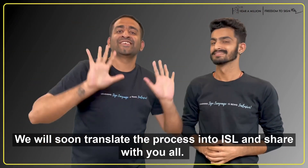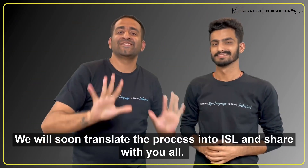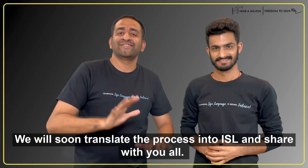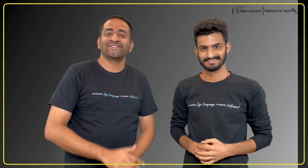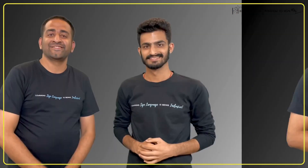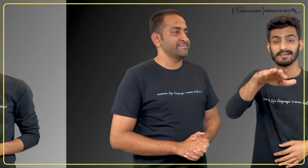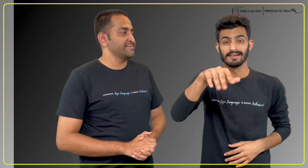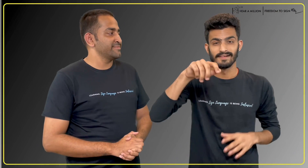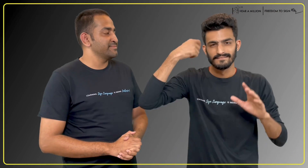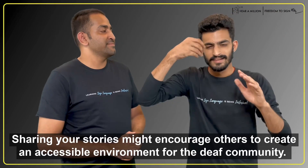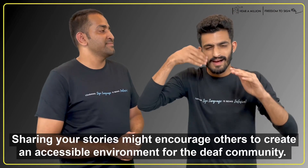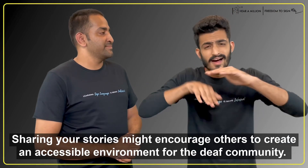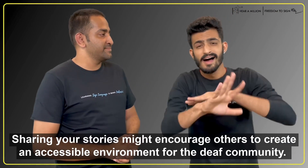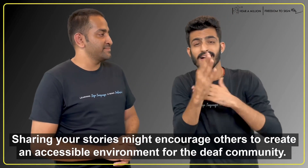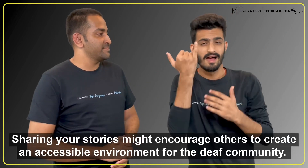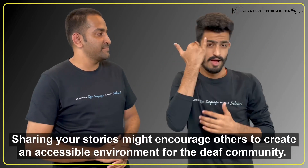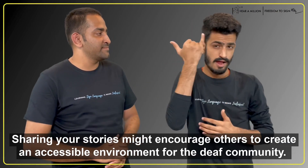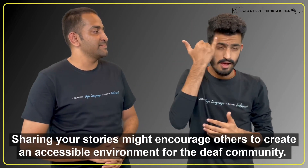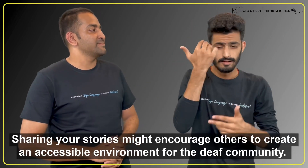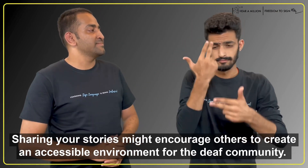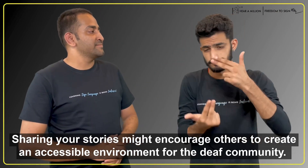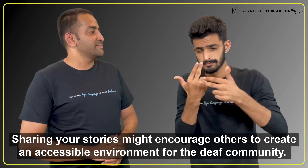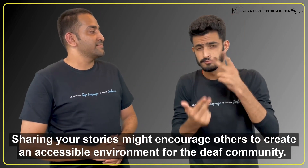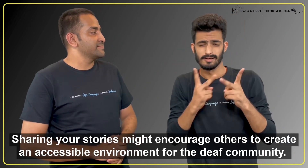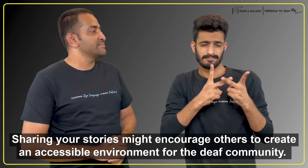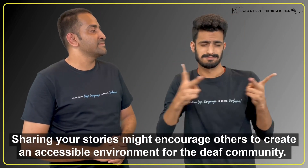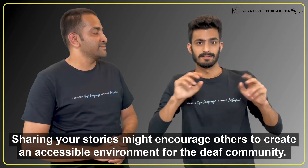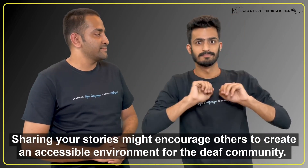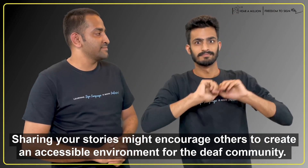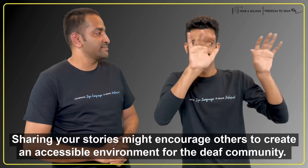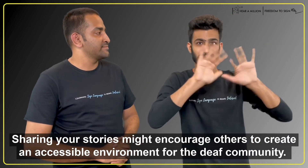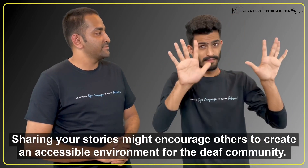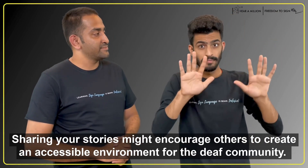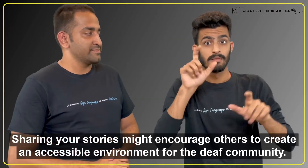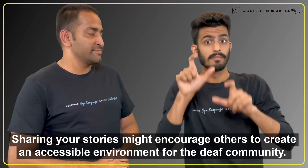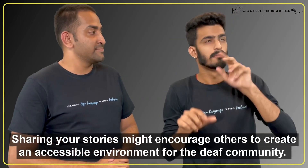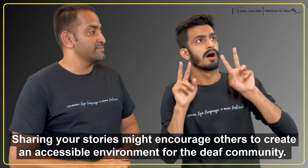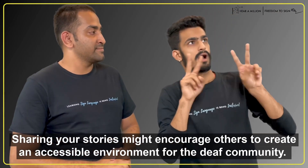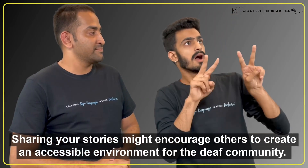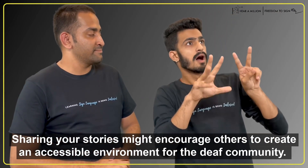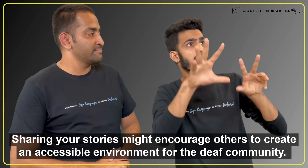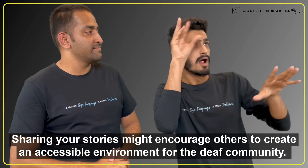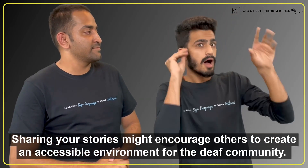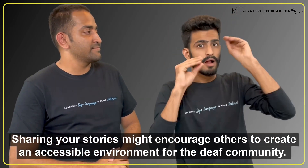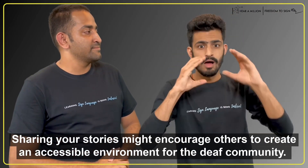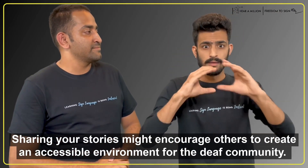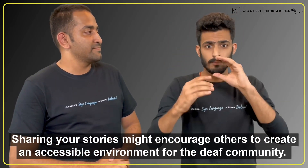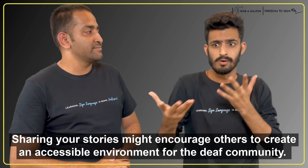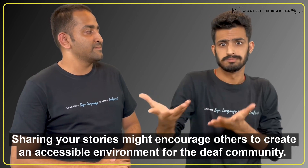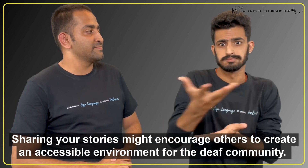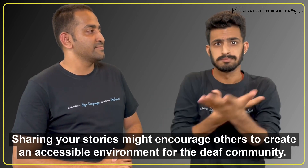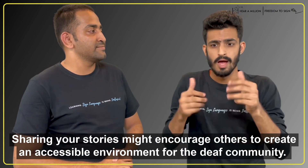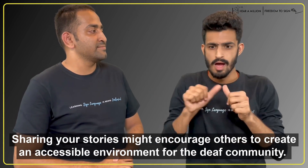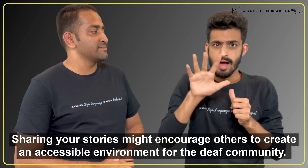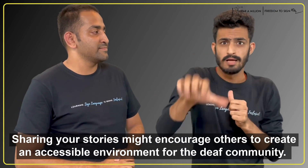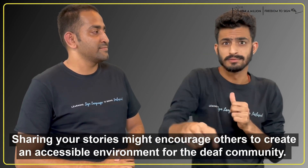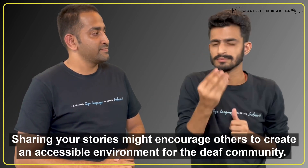करेंगे आपकी स्टोरी शायद और लोगों को भी बधर लोगों के लिए एक सुलब बातावरन बनाने के लिए प्रेधना देंगी